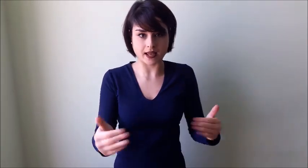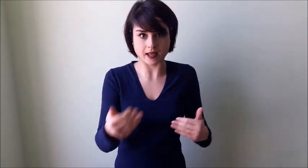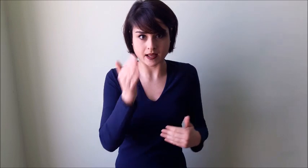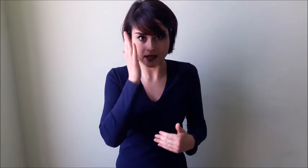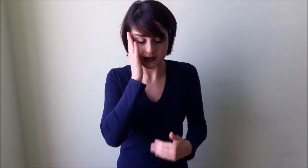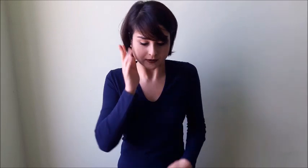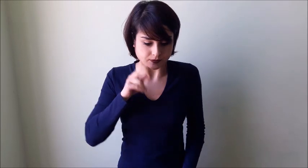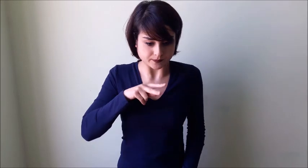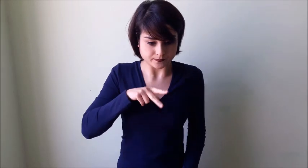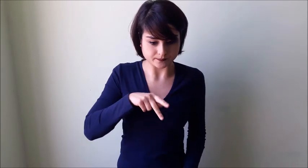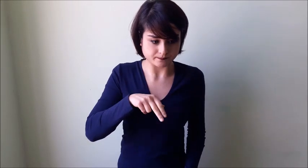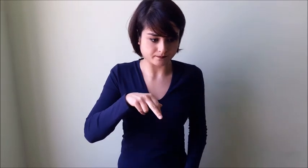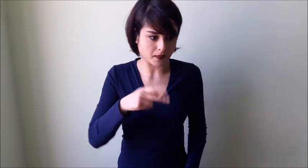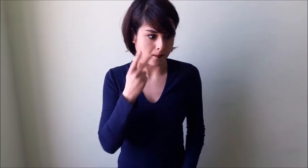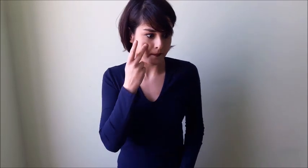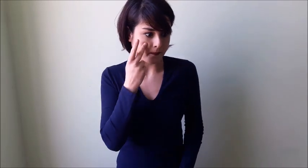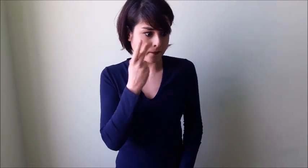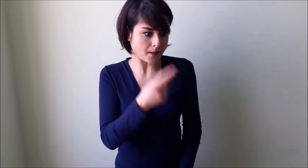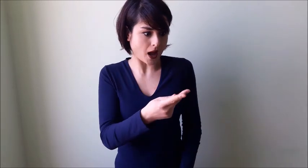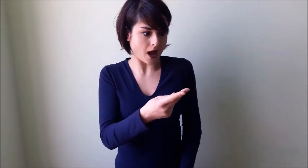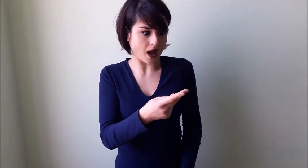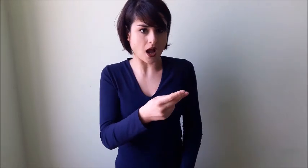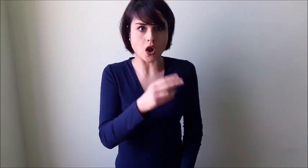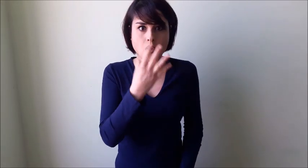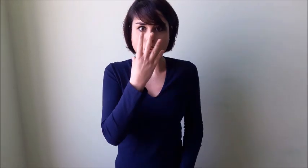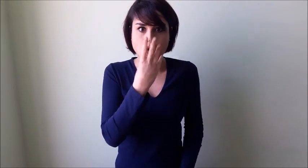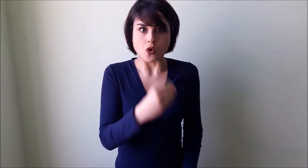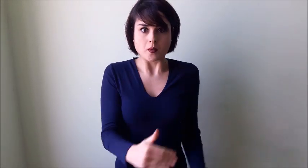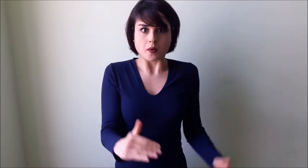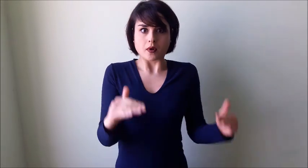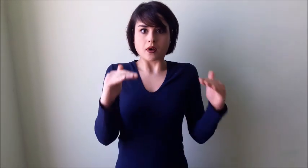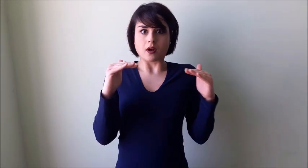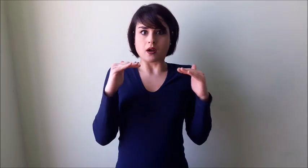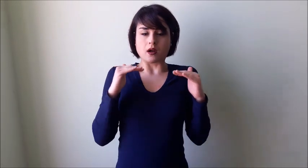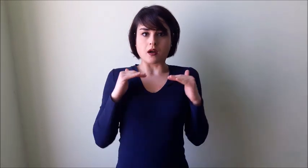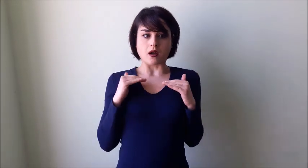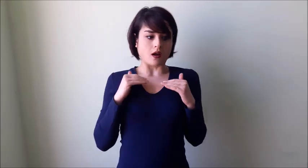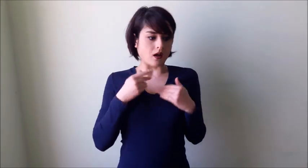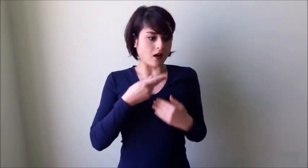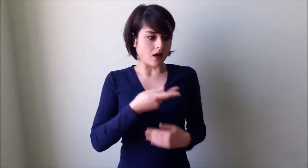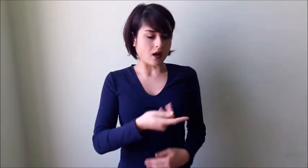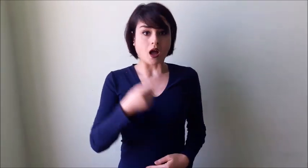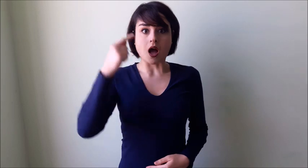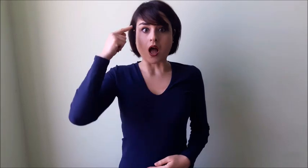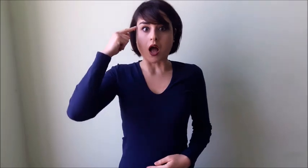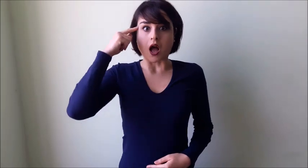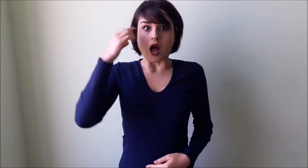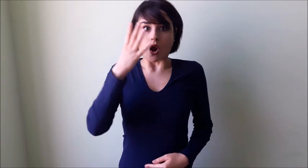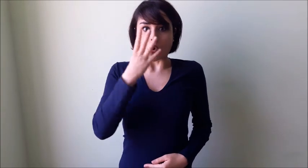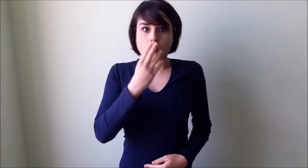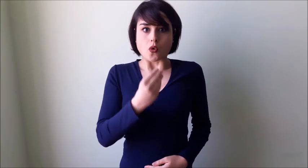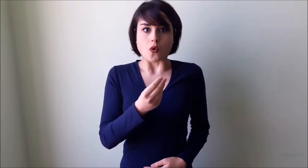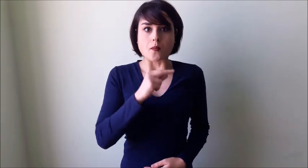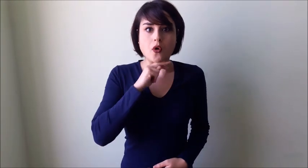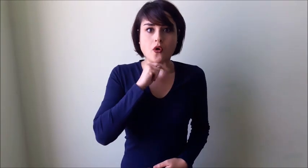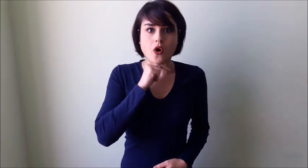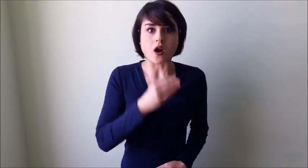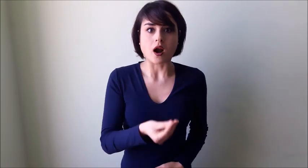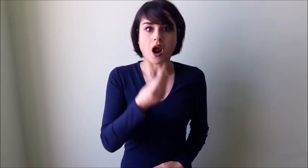stanza e, avvicinandosi al letto, vide il lupo. Gli venne in mente che forse il lupo aveva ingoiato la